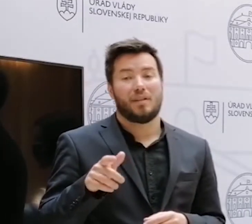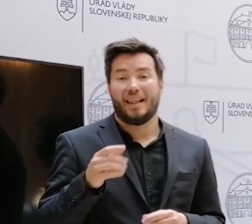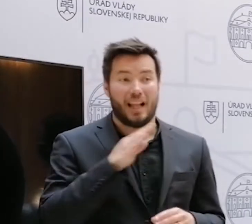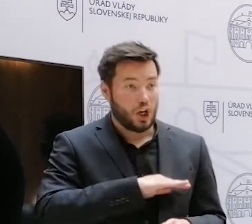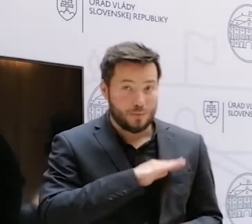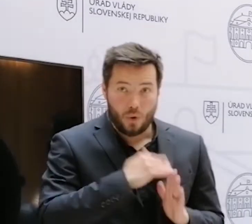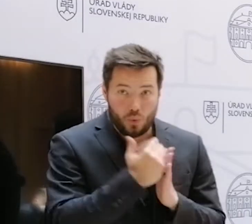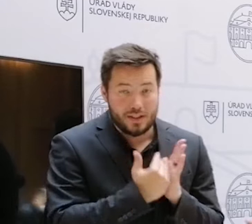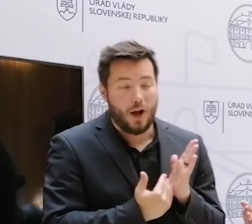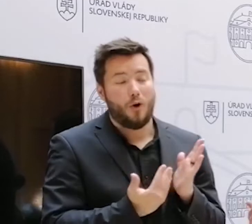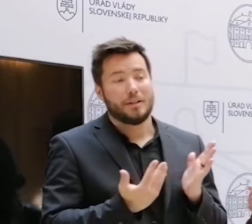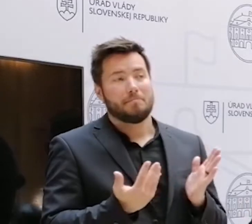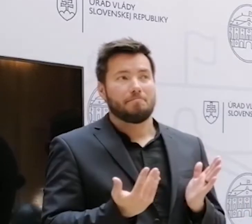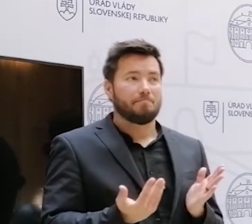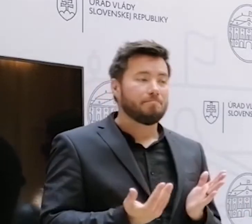zákon,